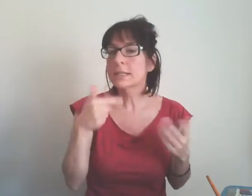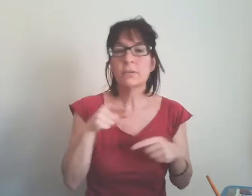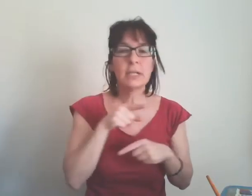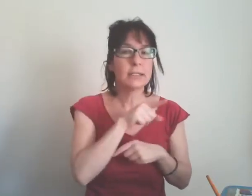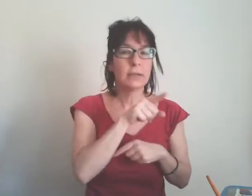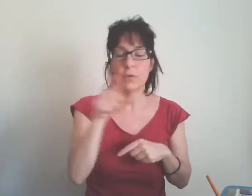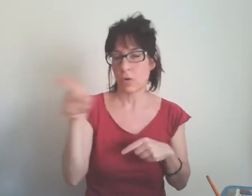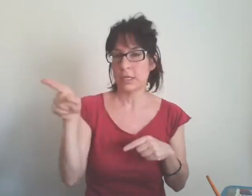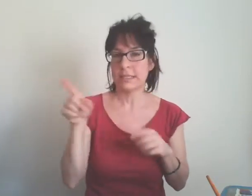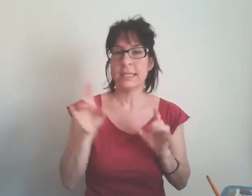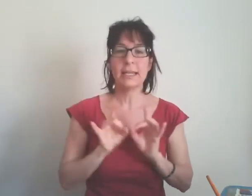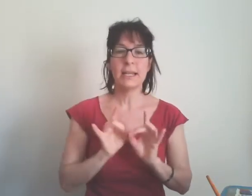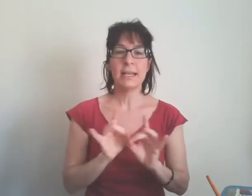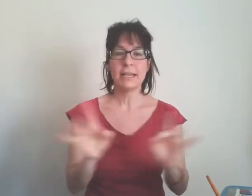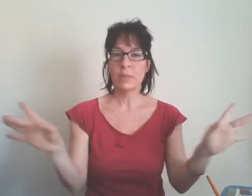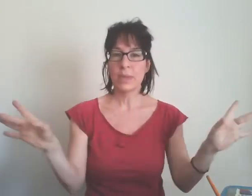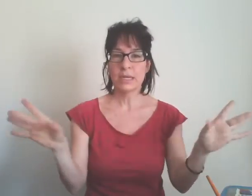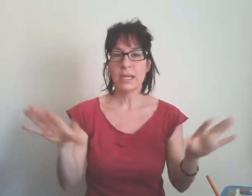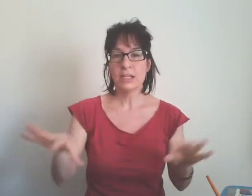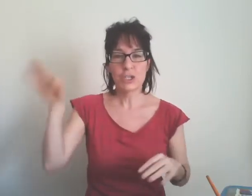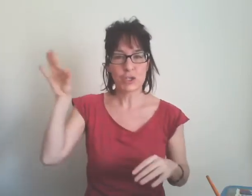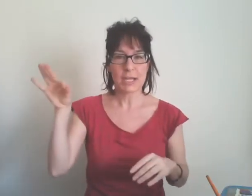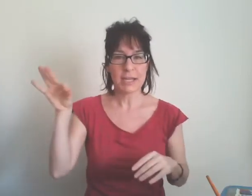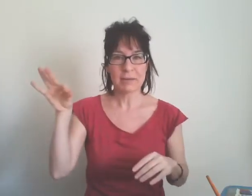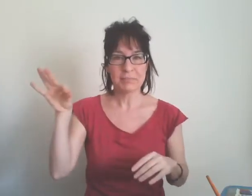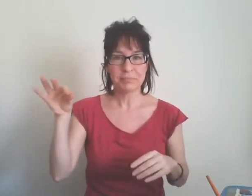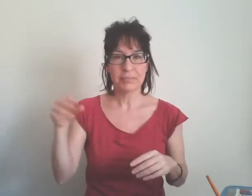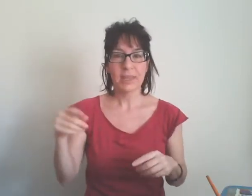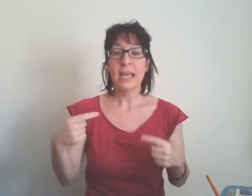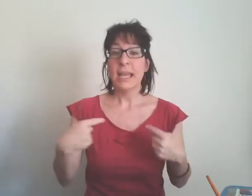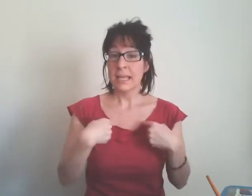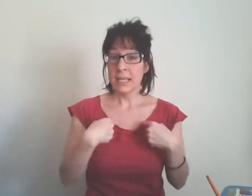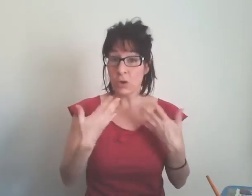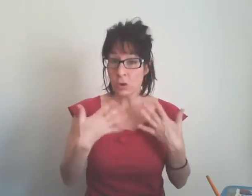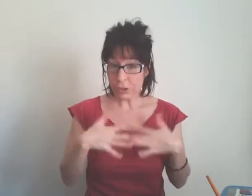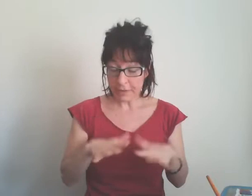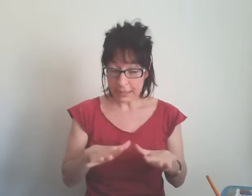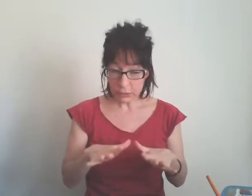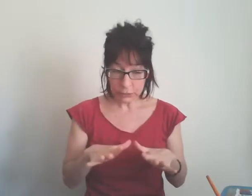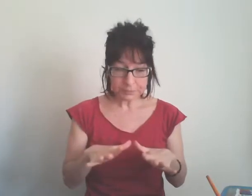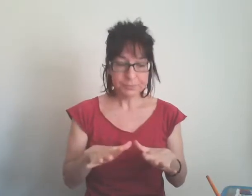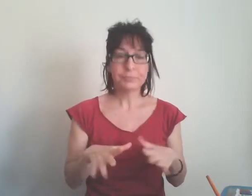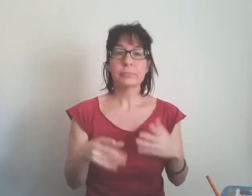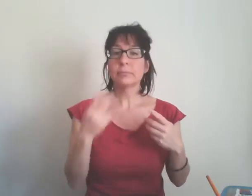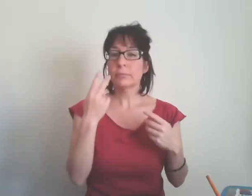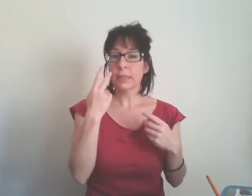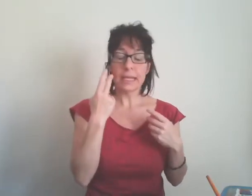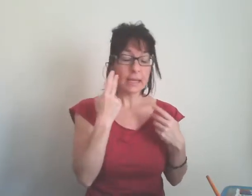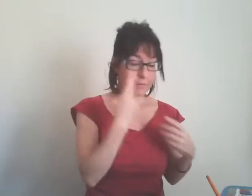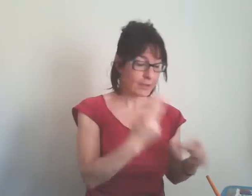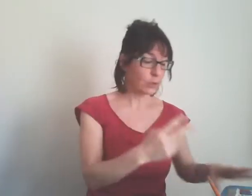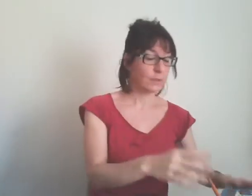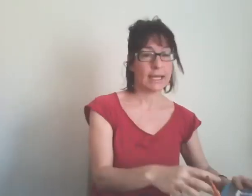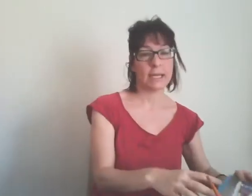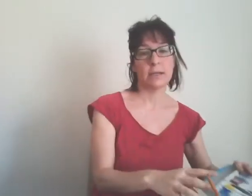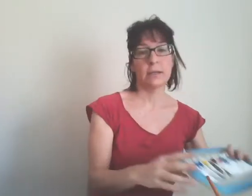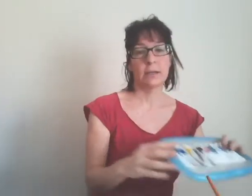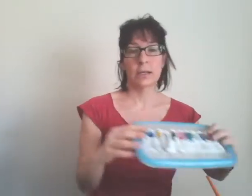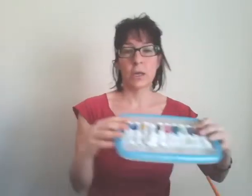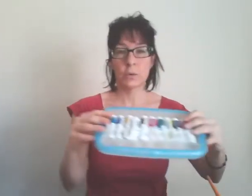volete voi siete liberi di scegliere io l'ho già fatto e vi faccio vedere che ho